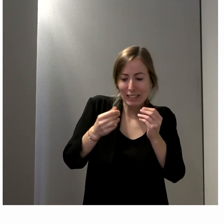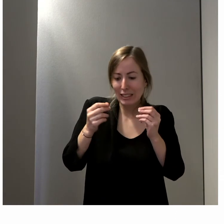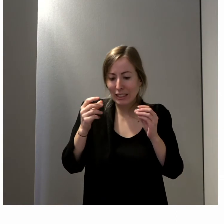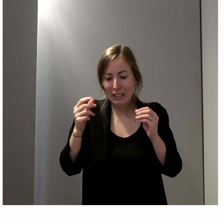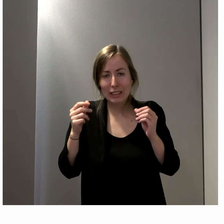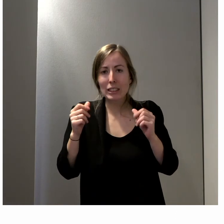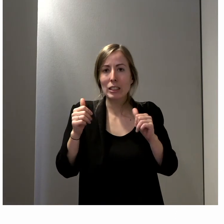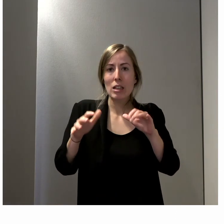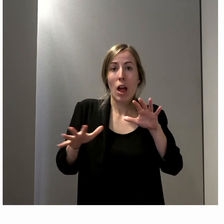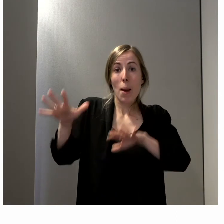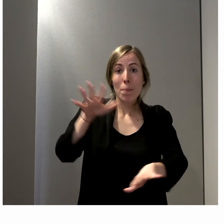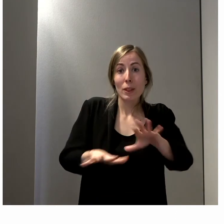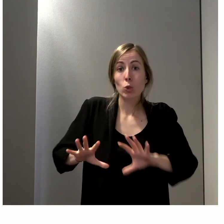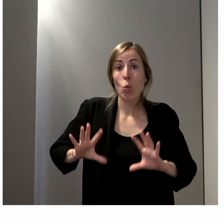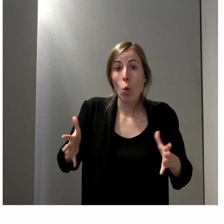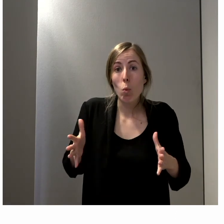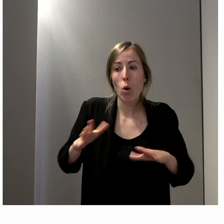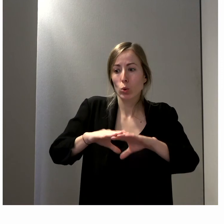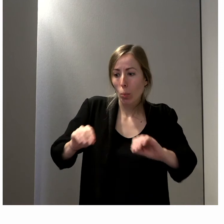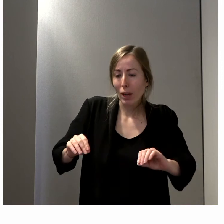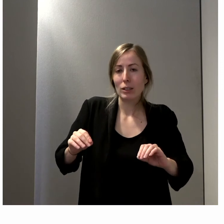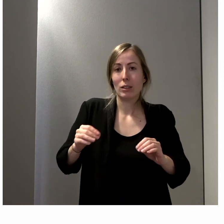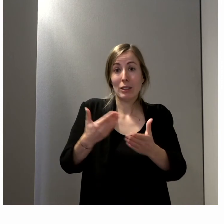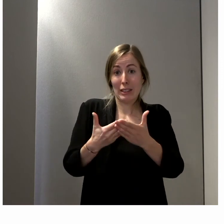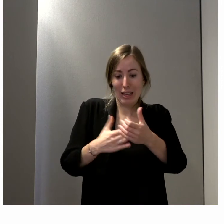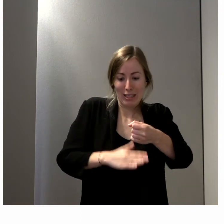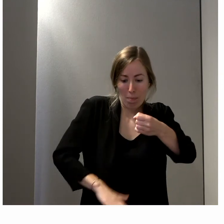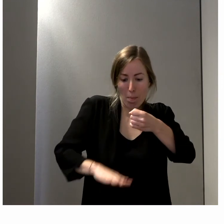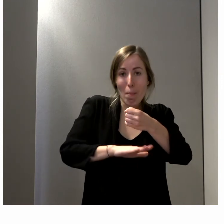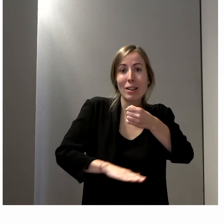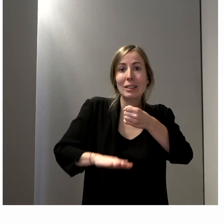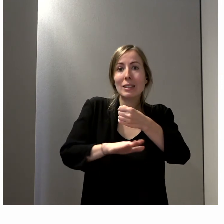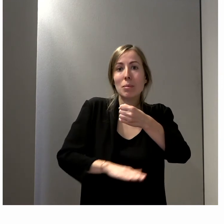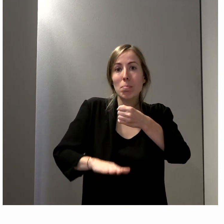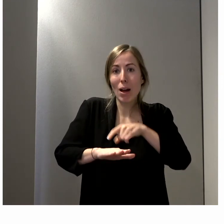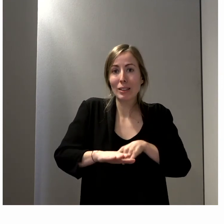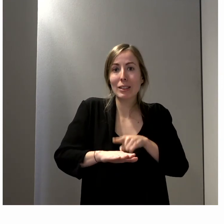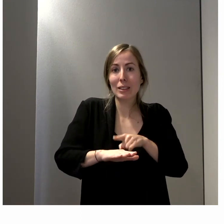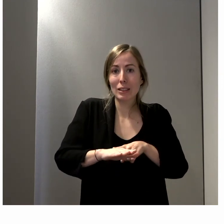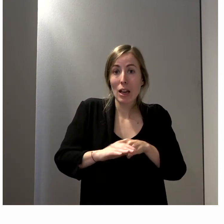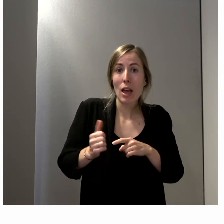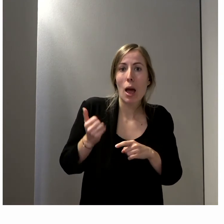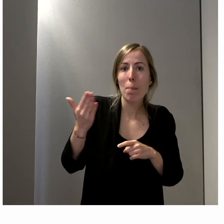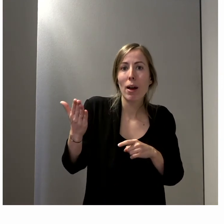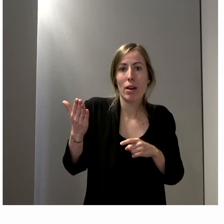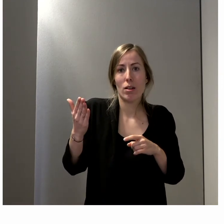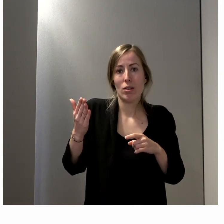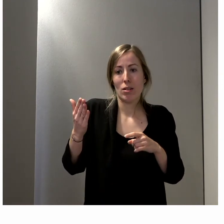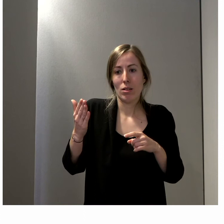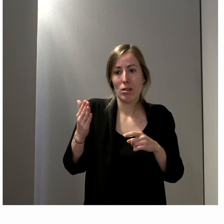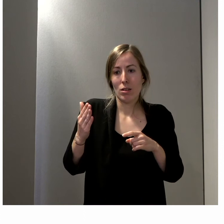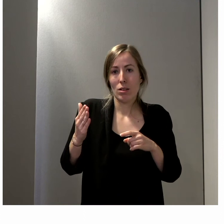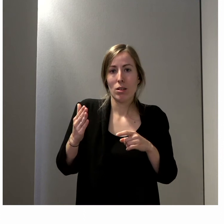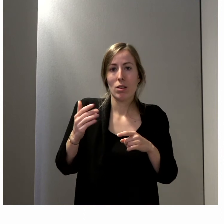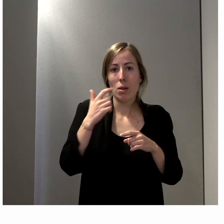aménagement, qui sont des bases déjà pour pouvoir accéder à